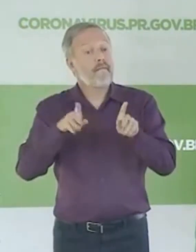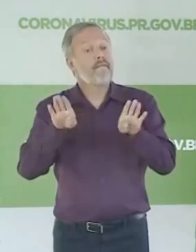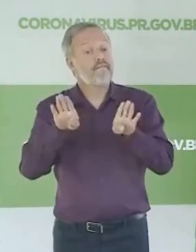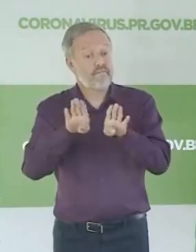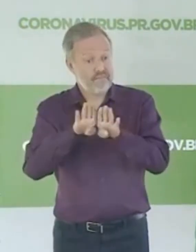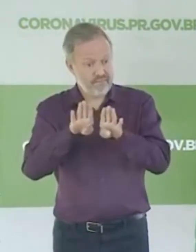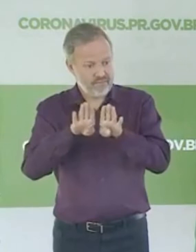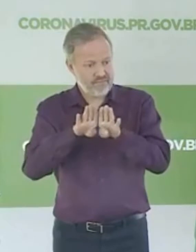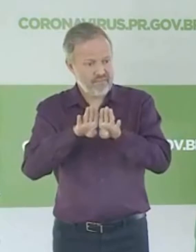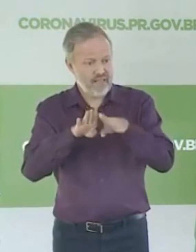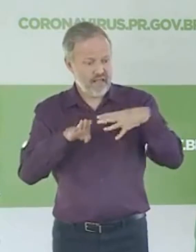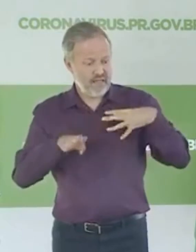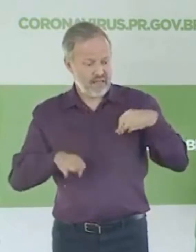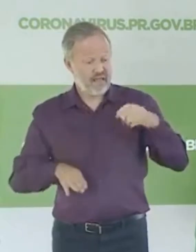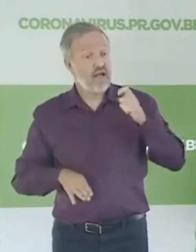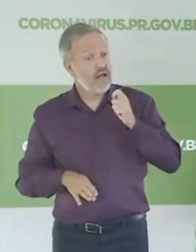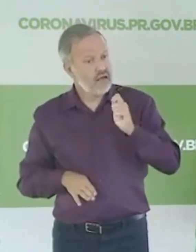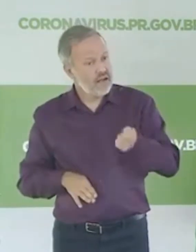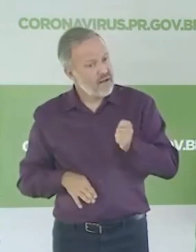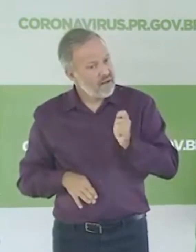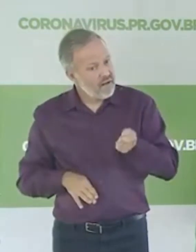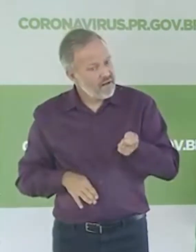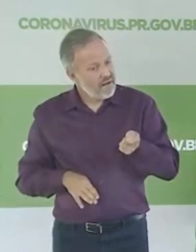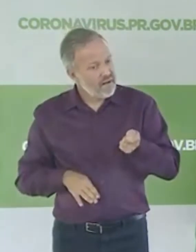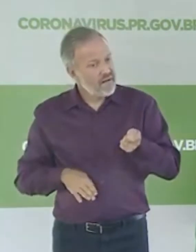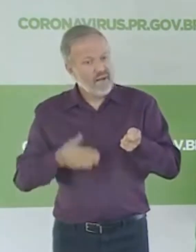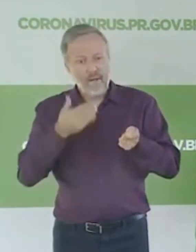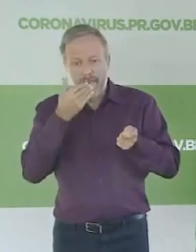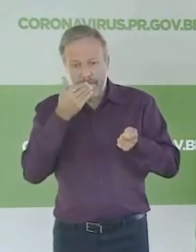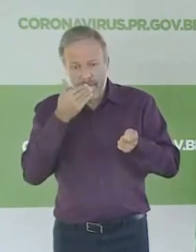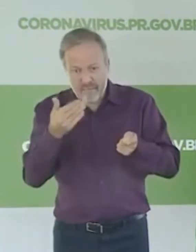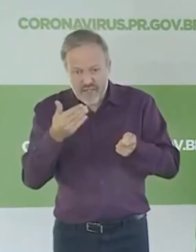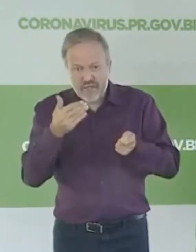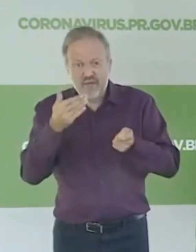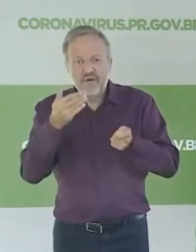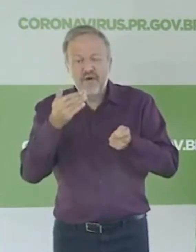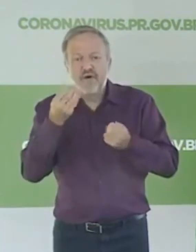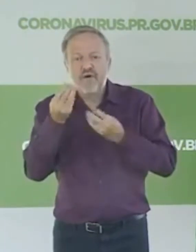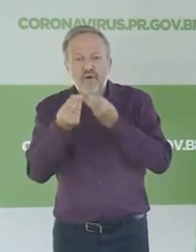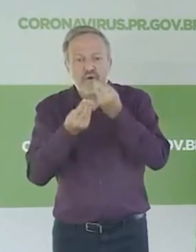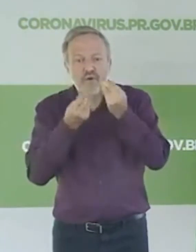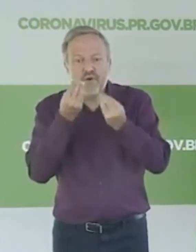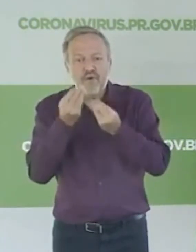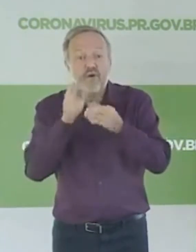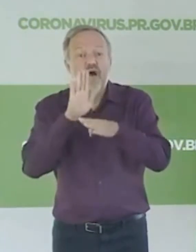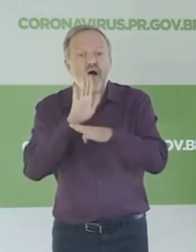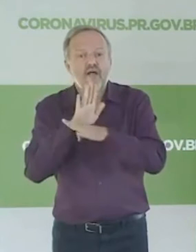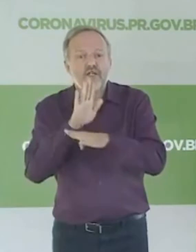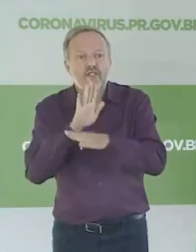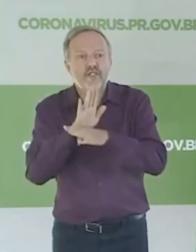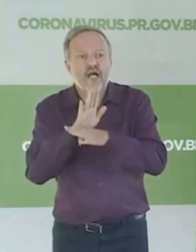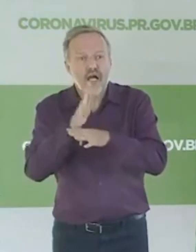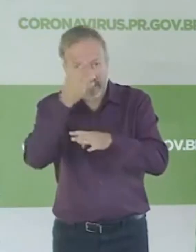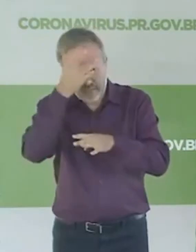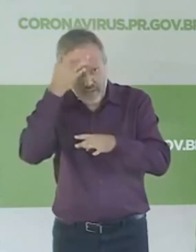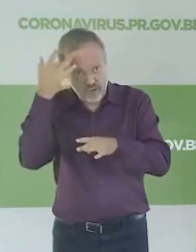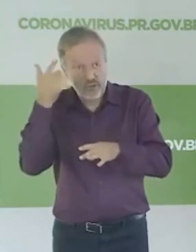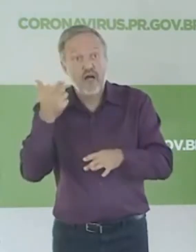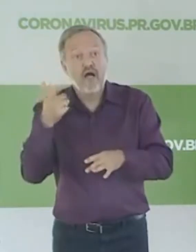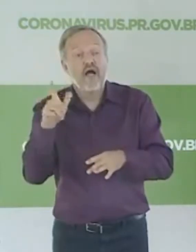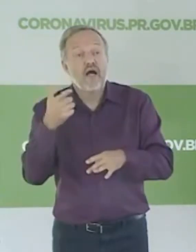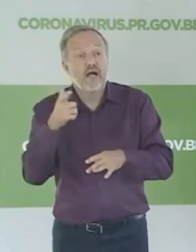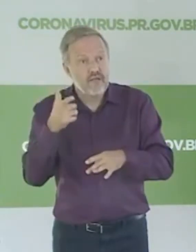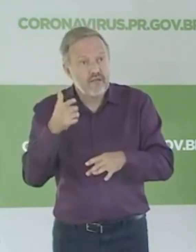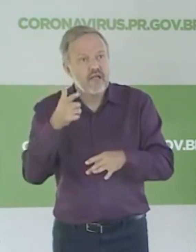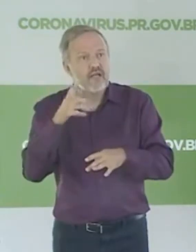Carlos Márcio Retinho Jr., pediu para nos preocuparmos também com a renda das pessoas, ajudar aquelas pessoas que vão passar por dificuldades. Aí surgiu essa questão do